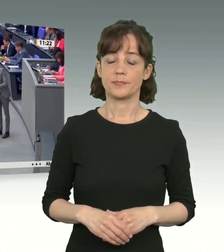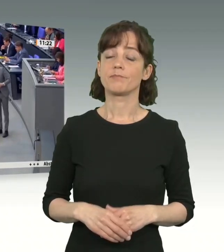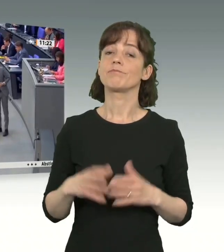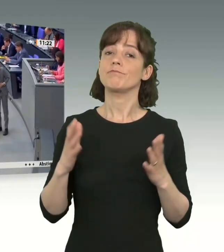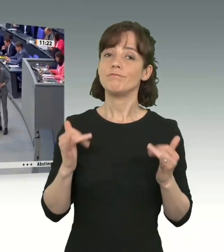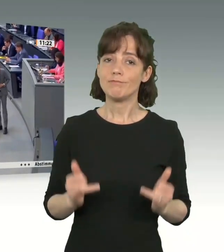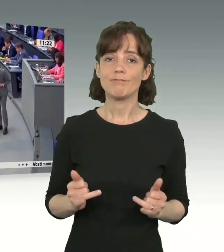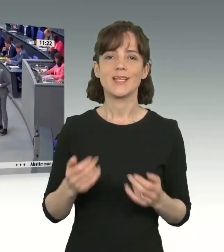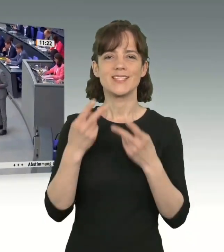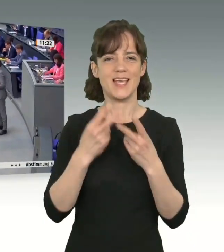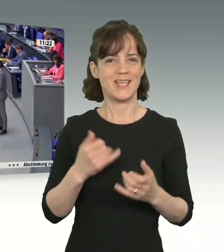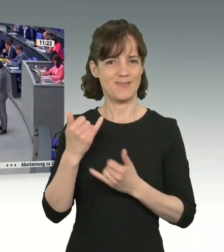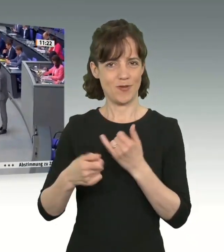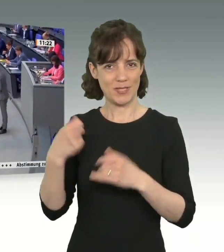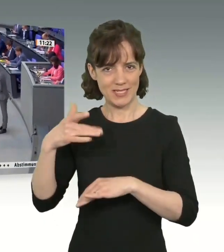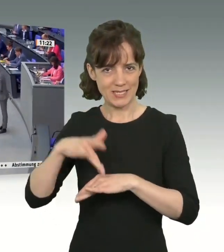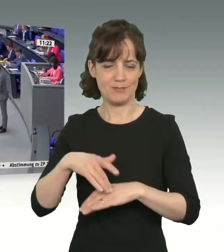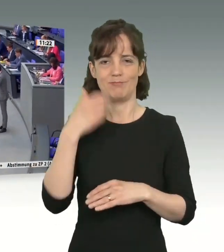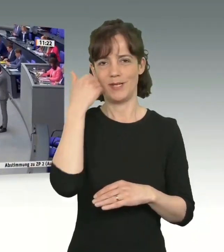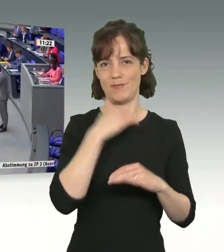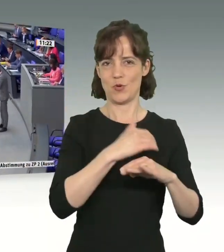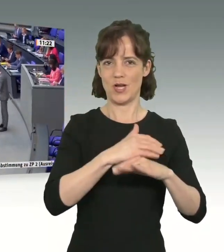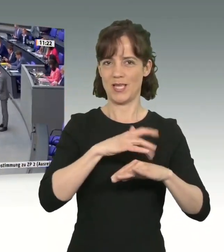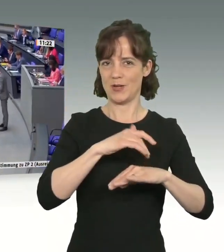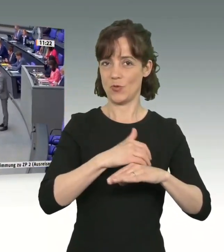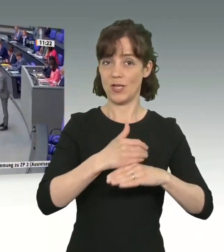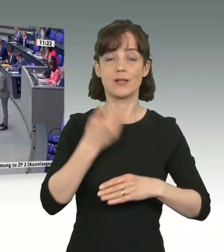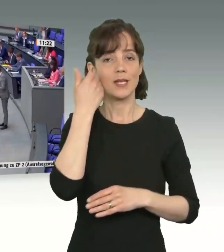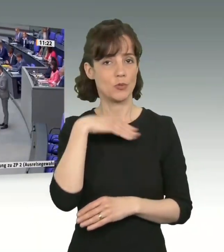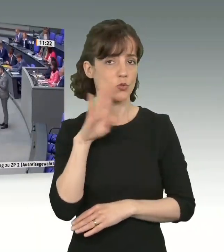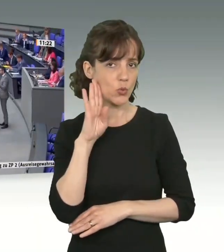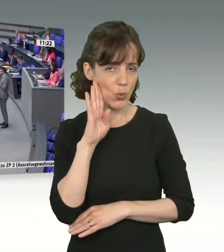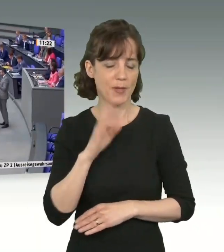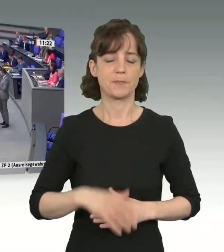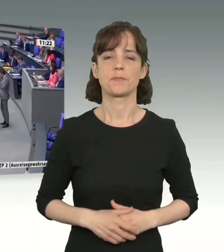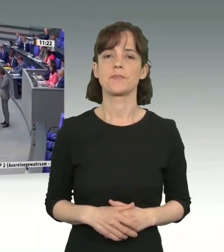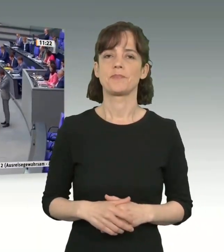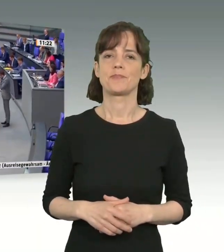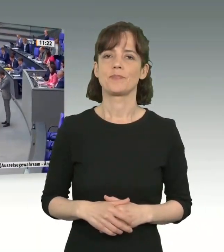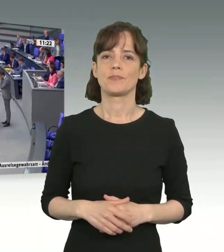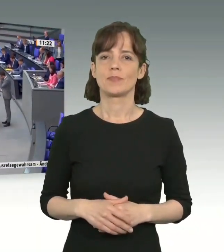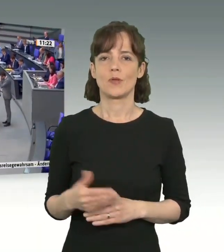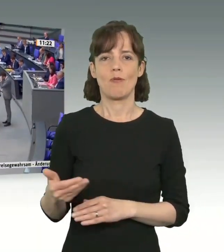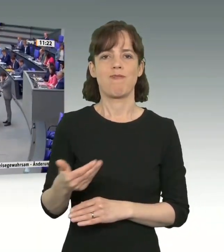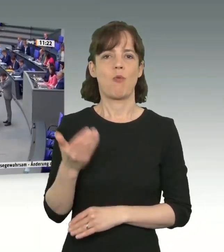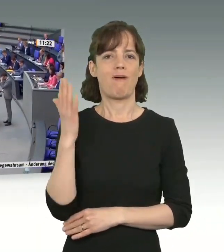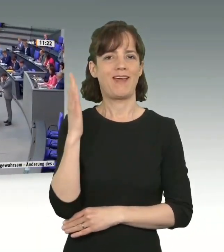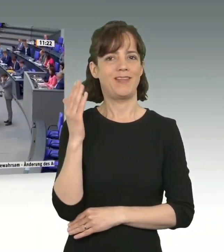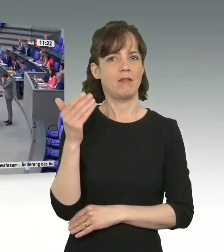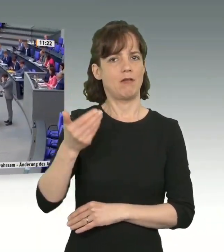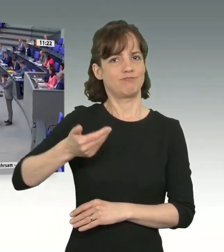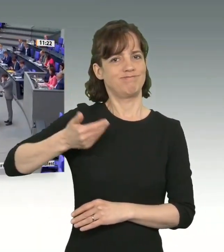Sehr geehrte Frau Präsidentin! Liebe Kolleginnen und Kollegen! Liebe Zuhörer! Ich will jetzt auf die Redebeiträge von meinen Vorrednern gar nicht mehr